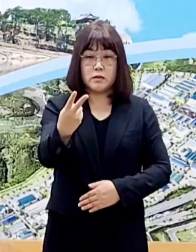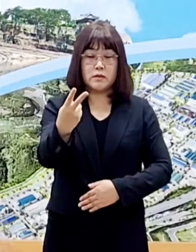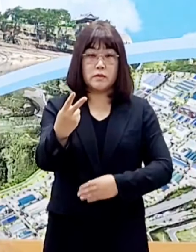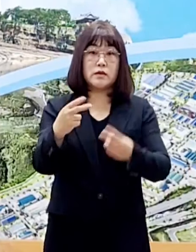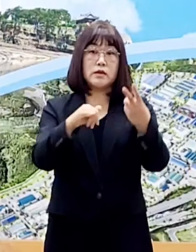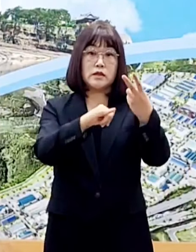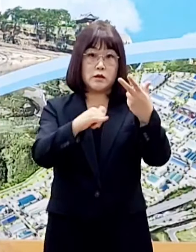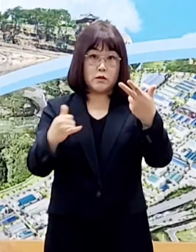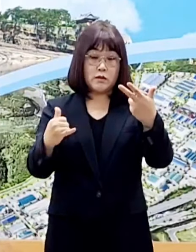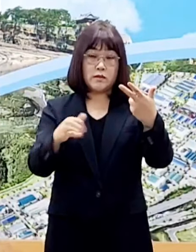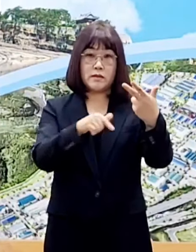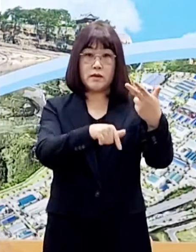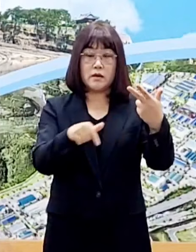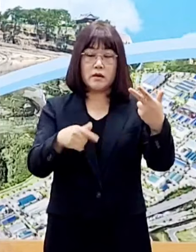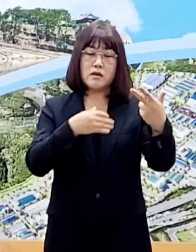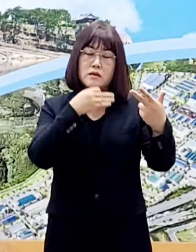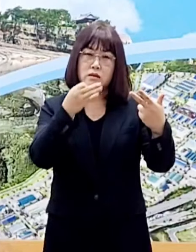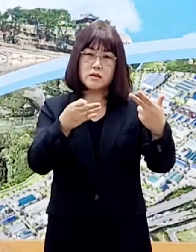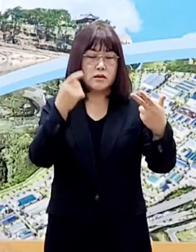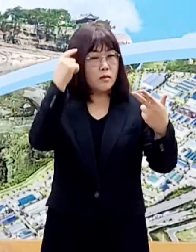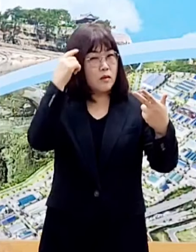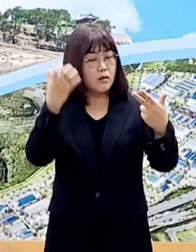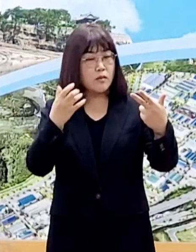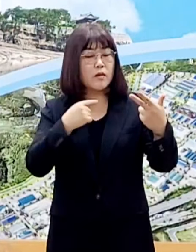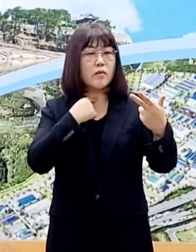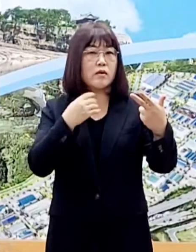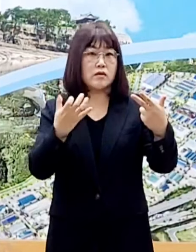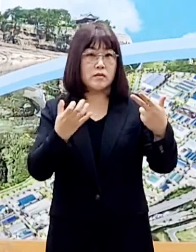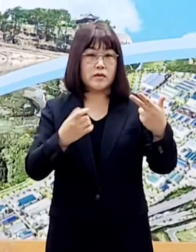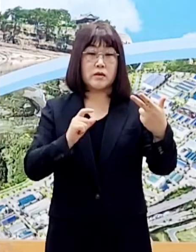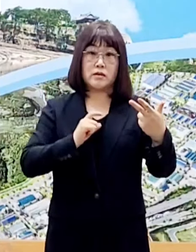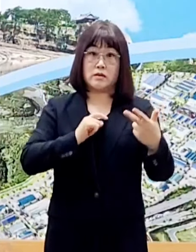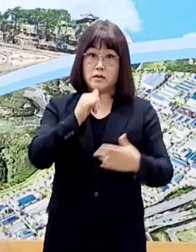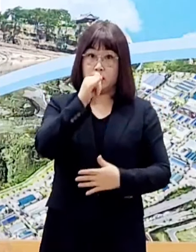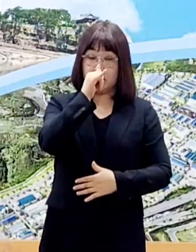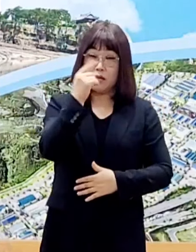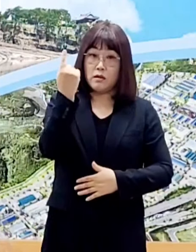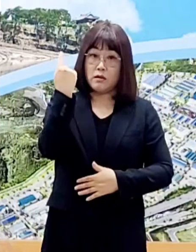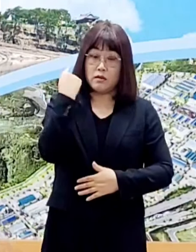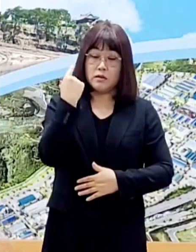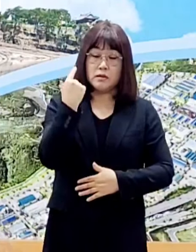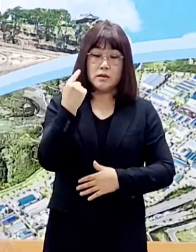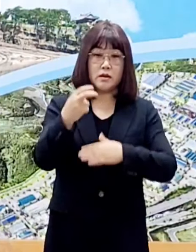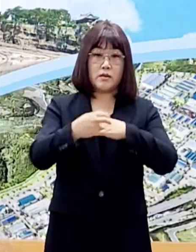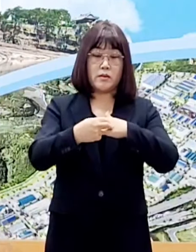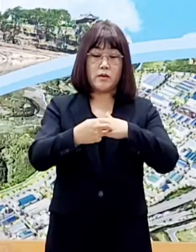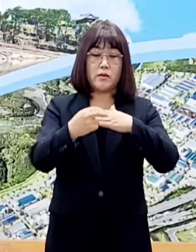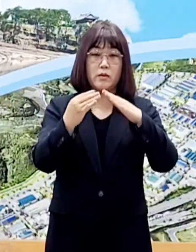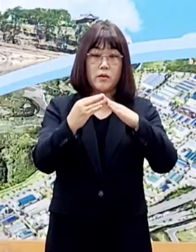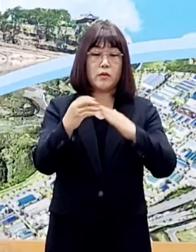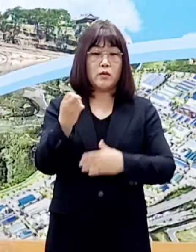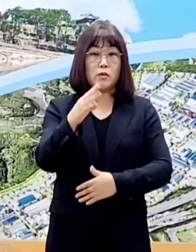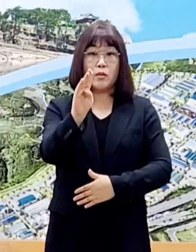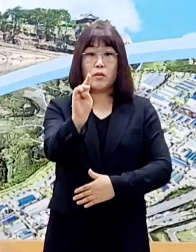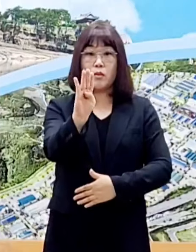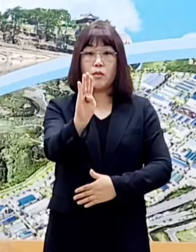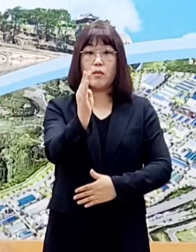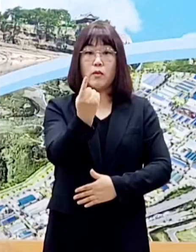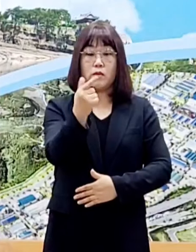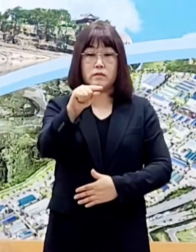각각 기침, 두통, 인후통 등의 증상에서 어제 보건소 및 관내 병원